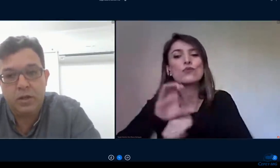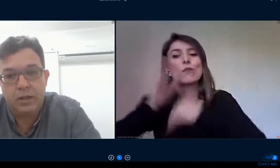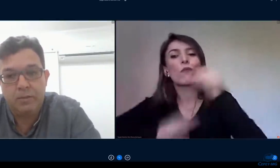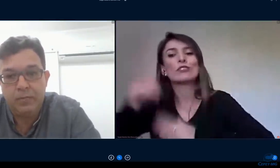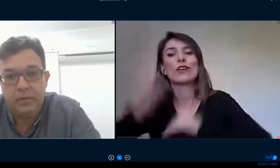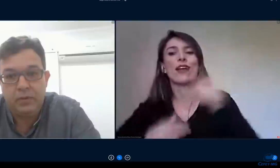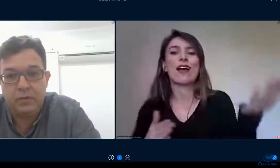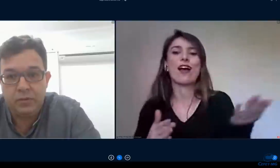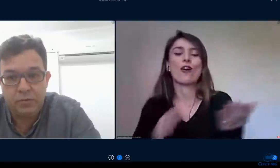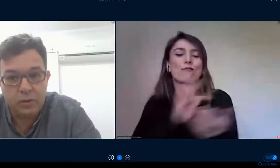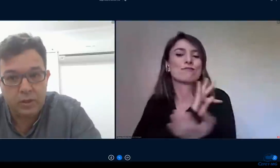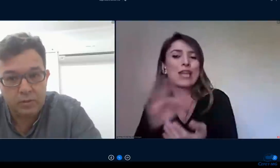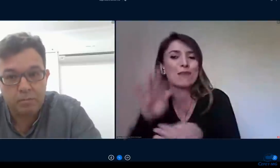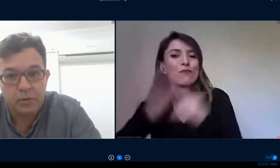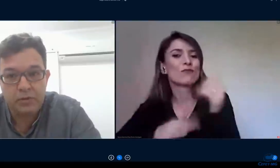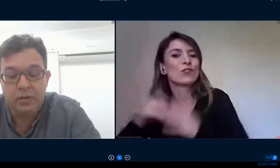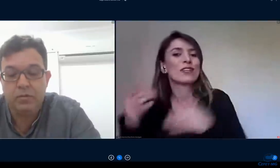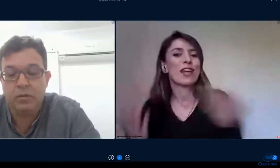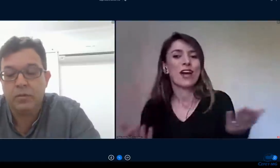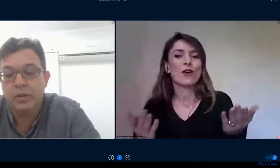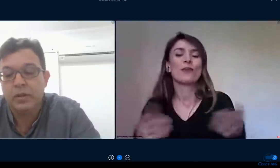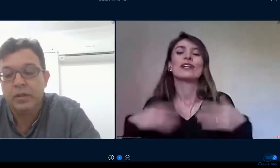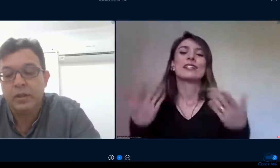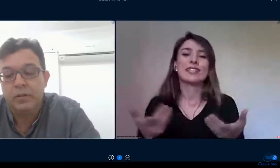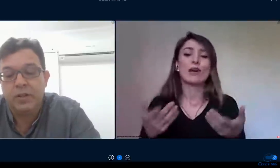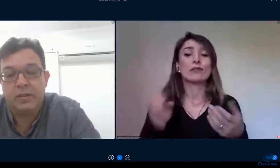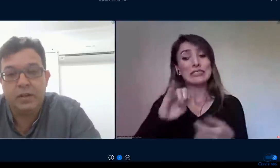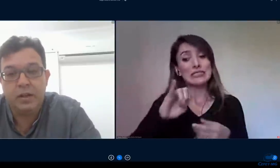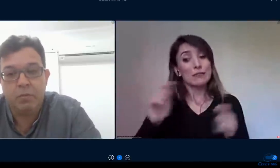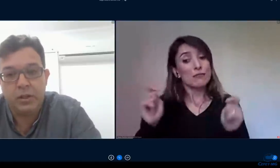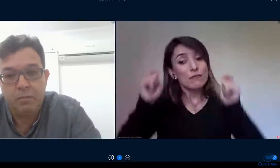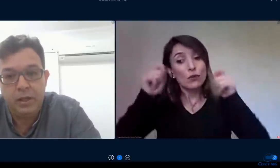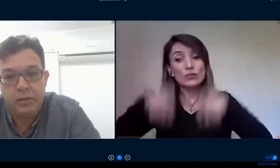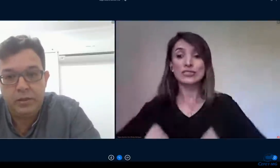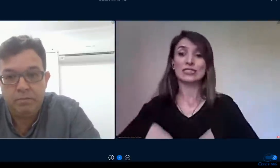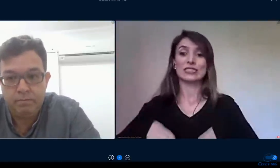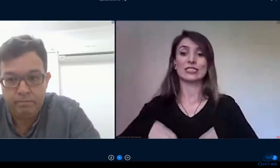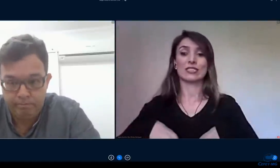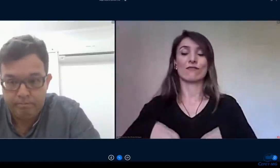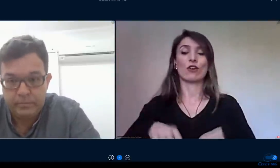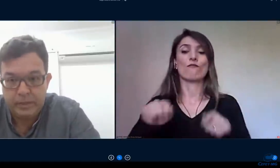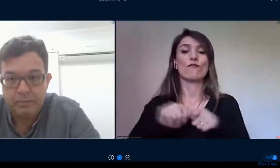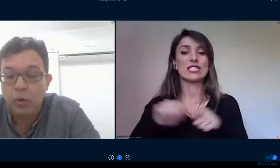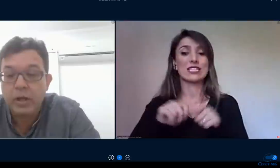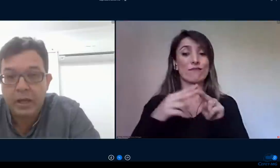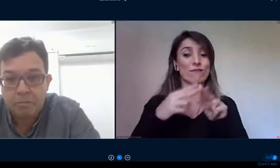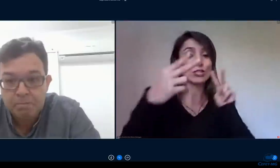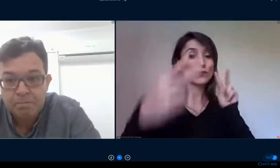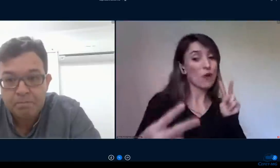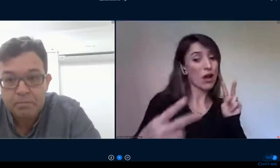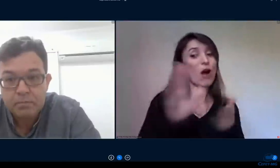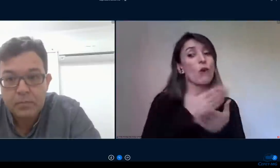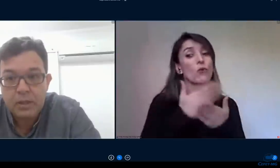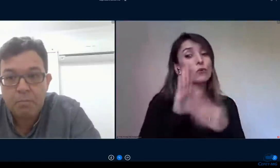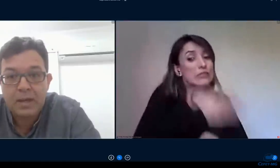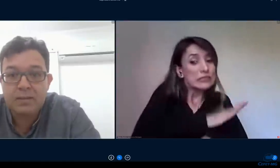claramente olha se for possível fazer remotamente ok